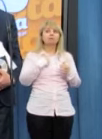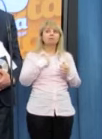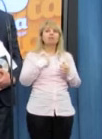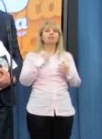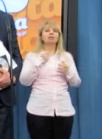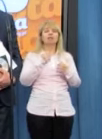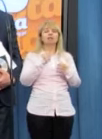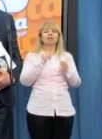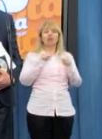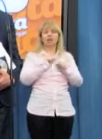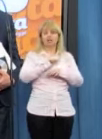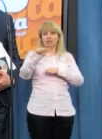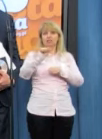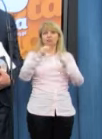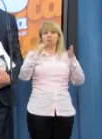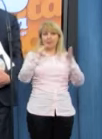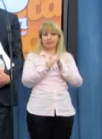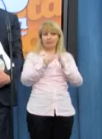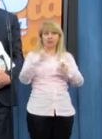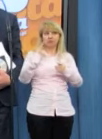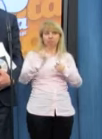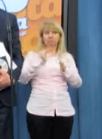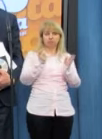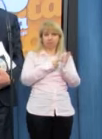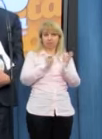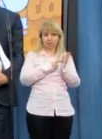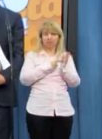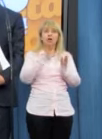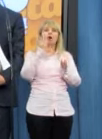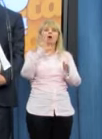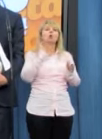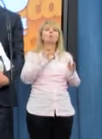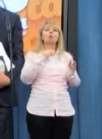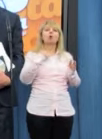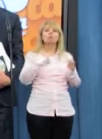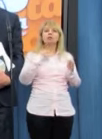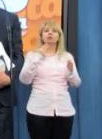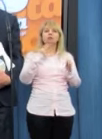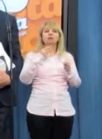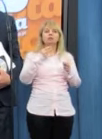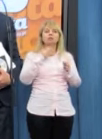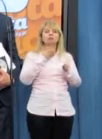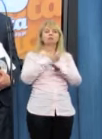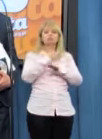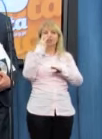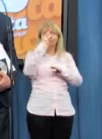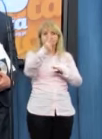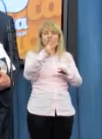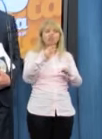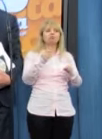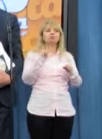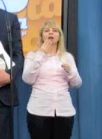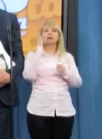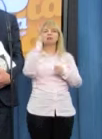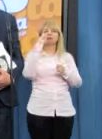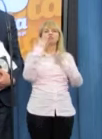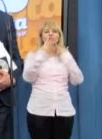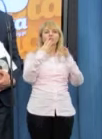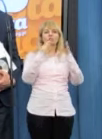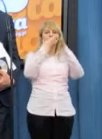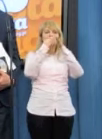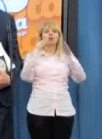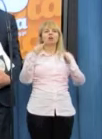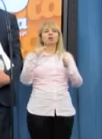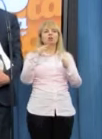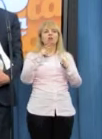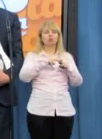mniej restrykcyjni niż Platforma Obywatelska, bo my przewidzieliśmy funkcjonowanie funduszu kościelnego jeszcze w pierwszym kwartale 2013